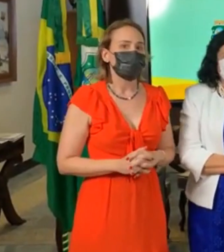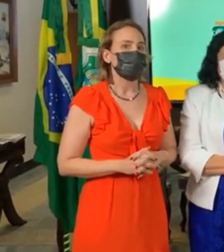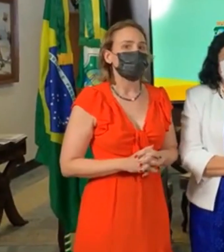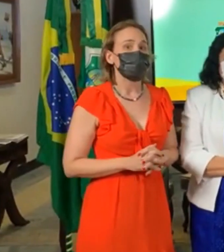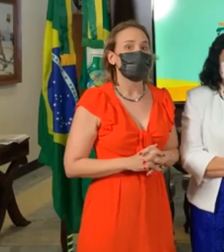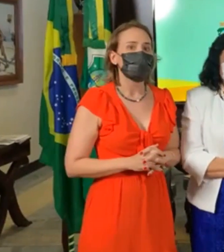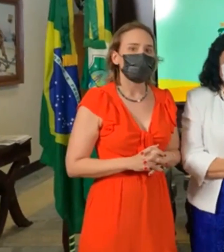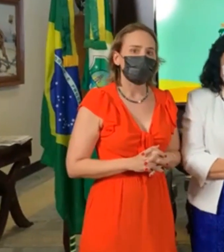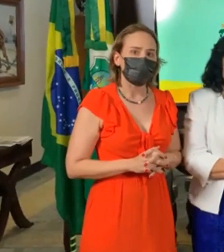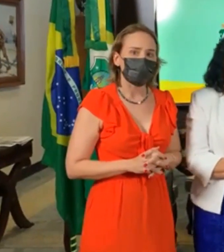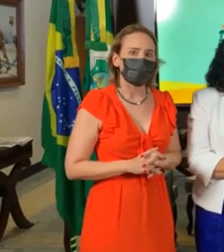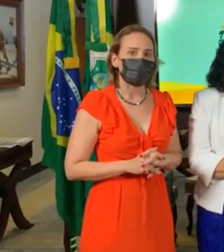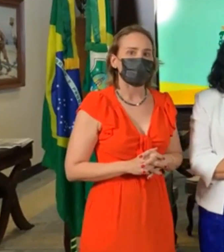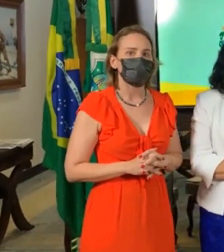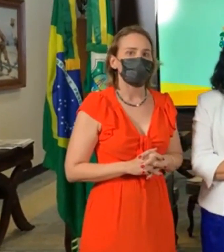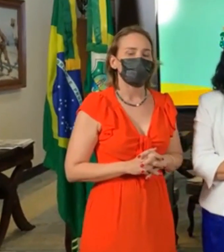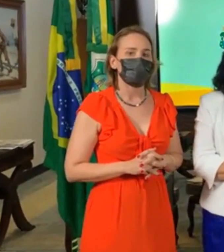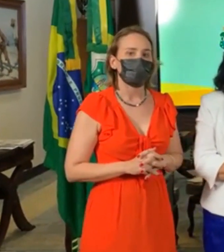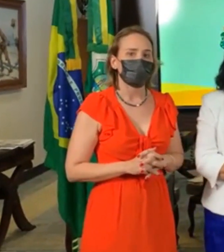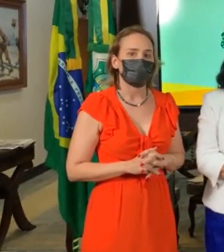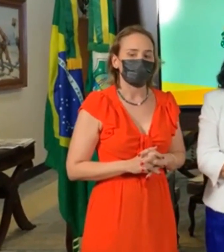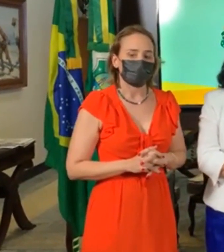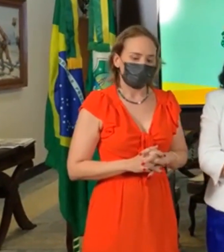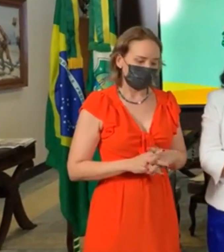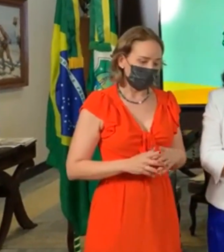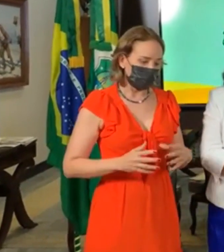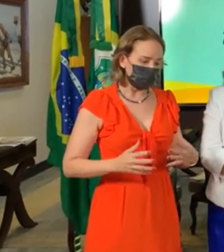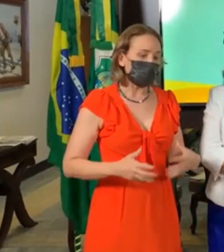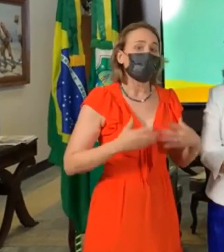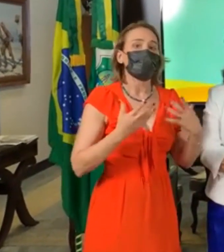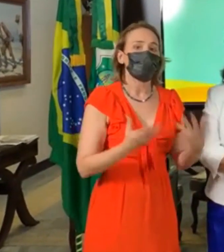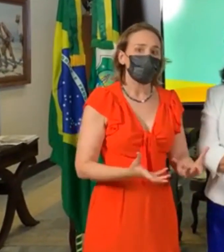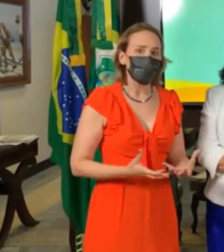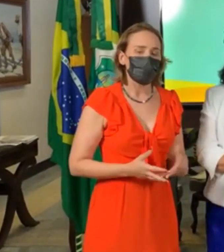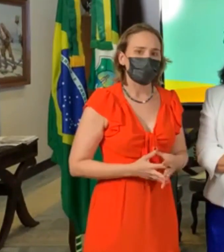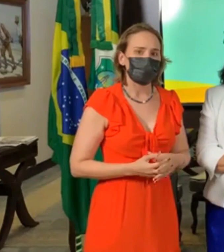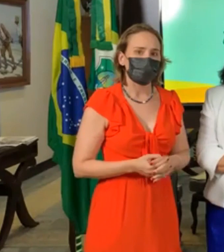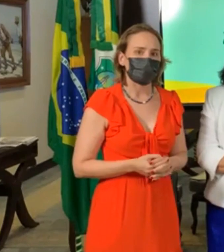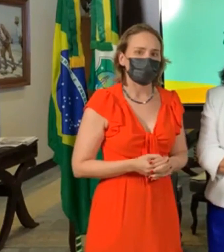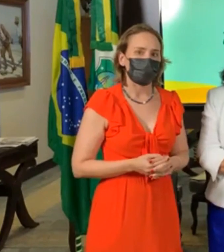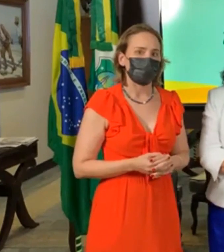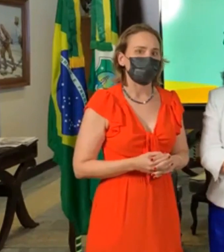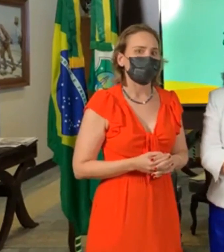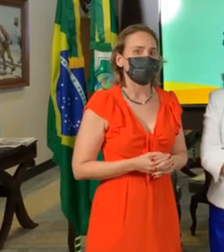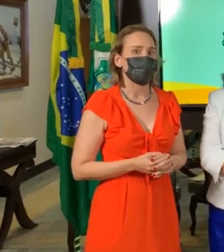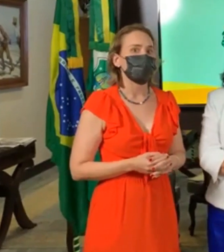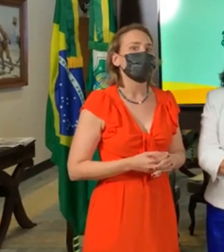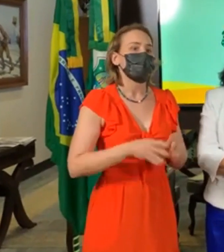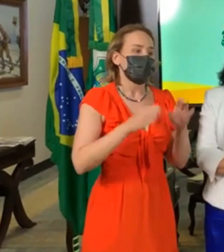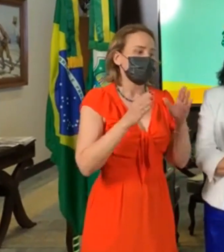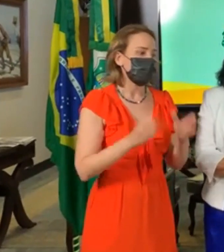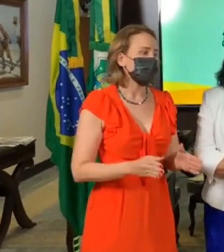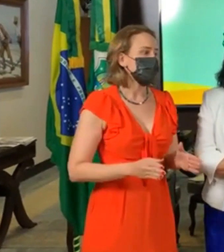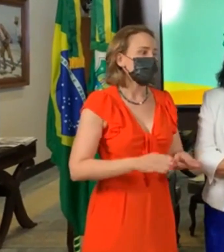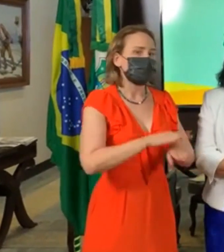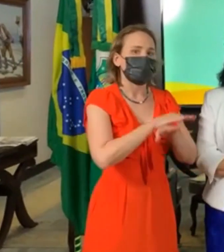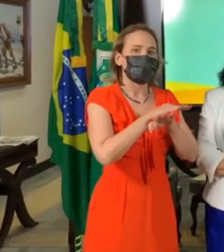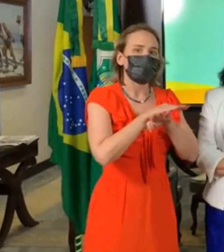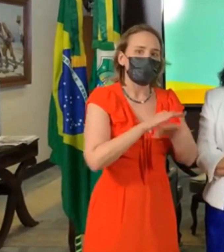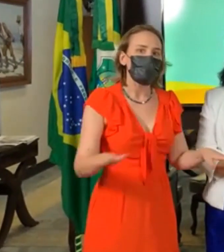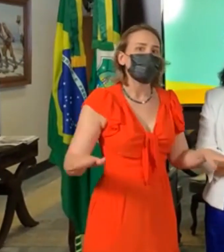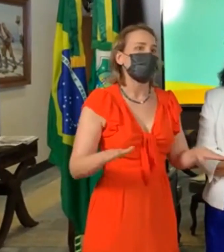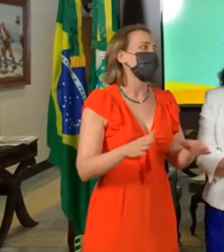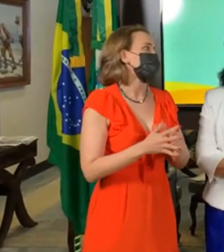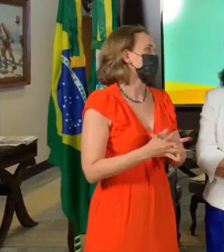Enfim, foi um ato de muita sensibilidade, muita, eu diria, muito oportuno do Estado do Ceará tomar essa iniciativa, e 30 de